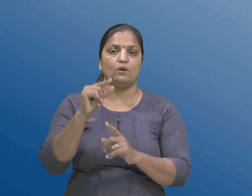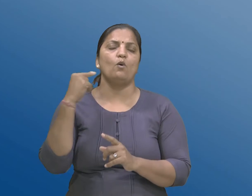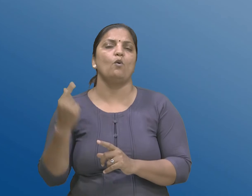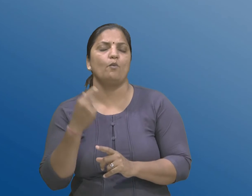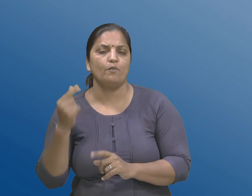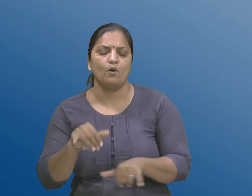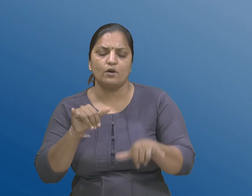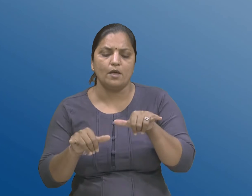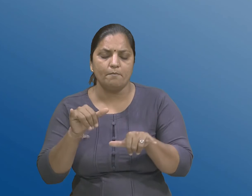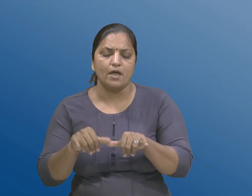पद्धती अने कार्य दिती